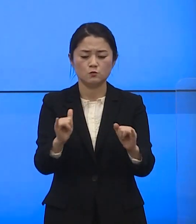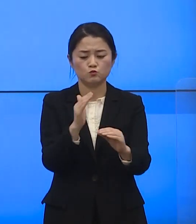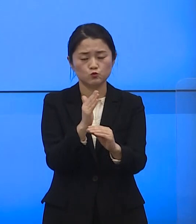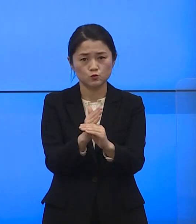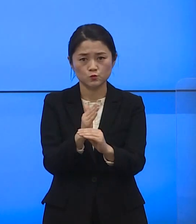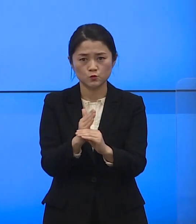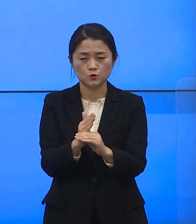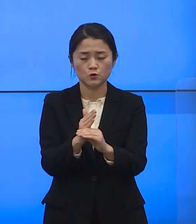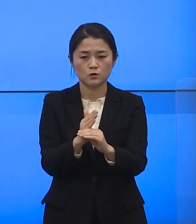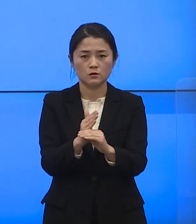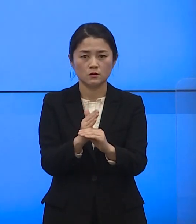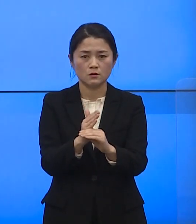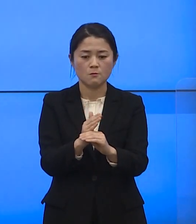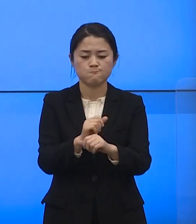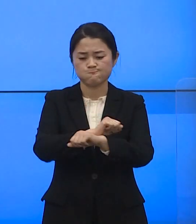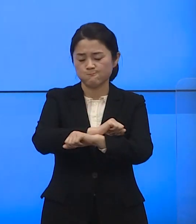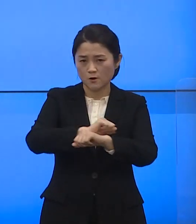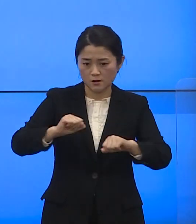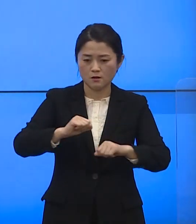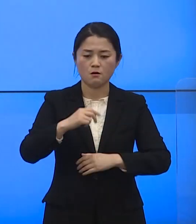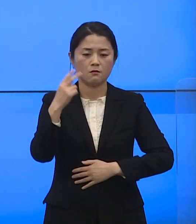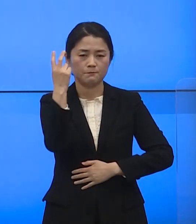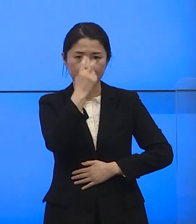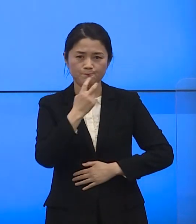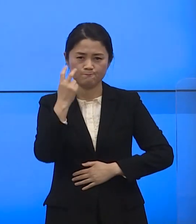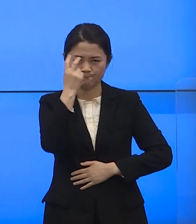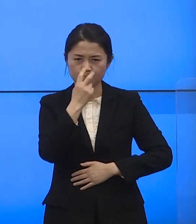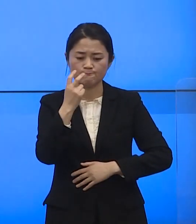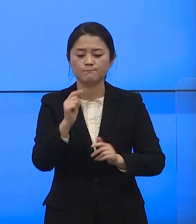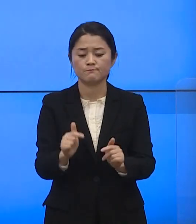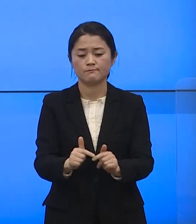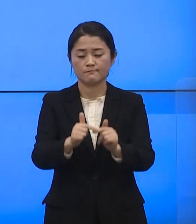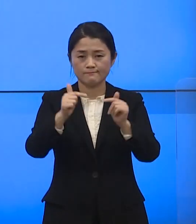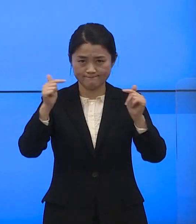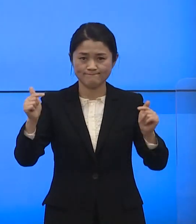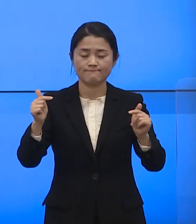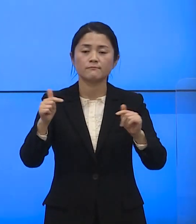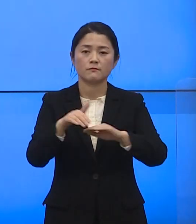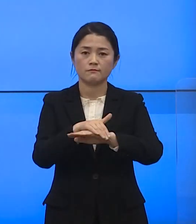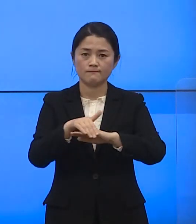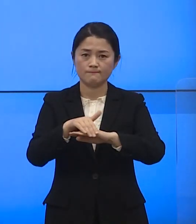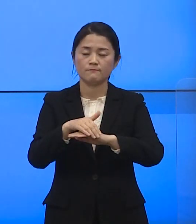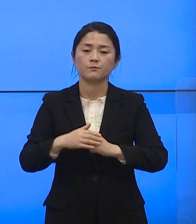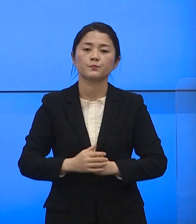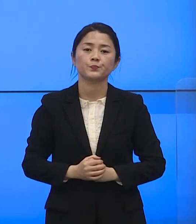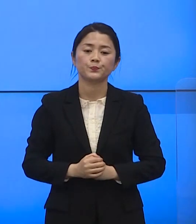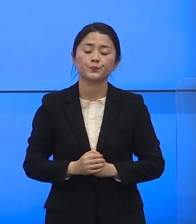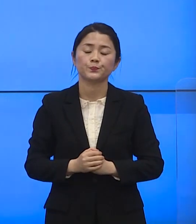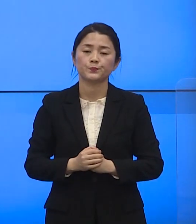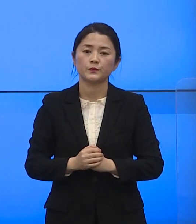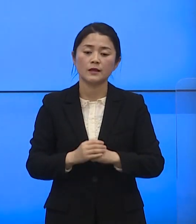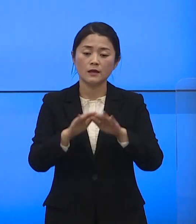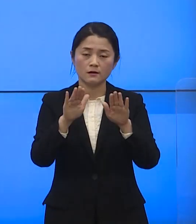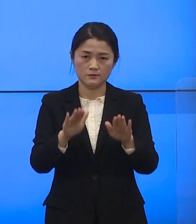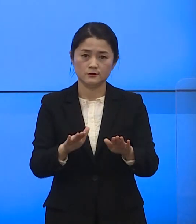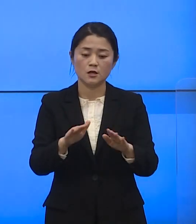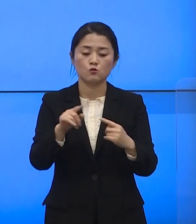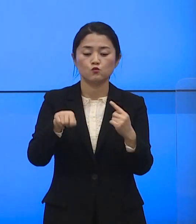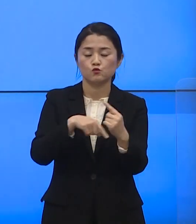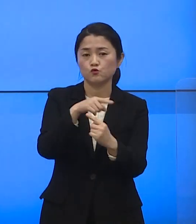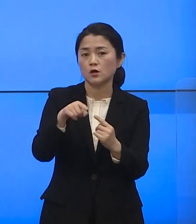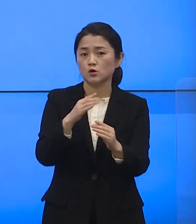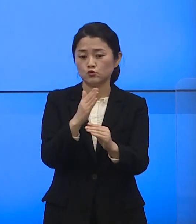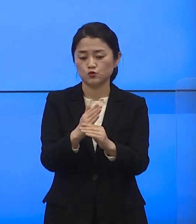중심으로 광범위하게 검사를 확대하겠습니다 따라서 현재 운영